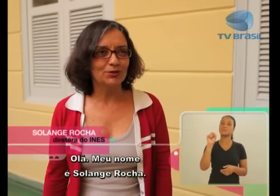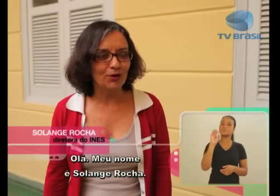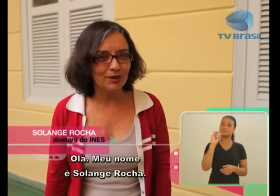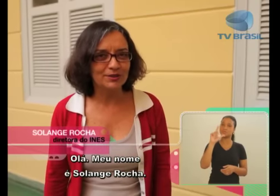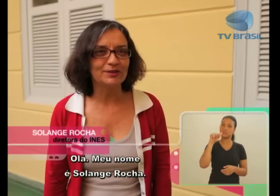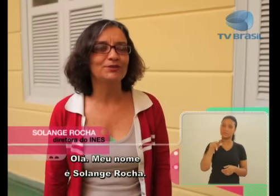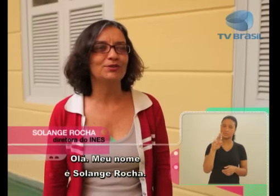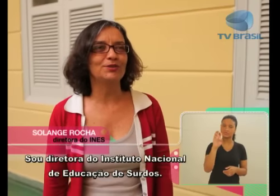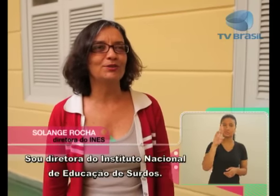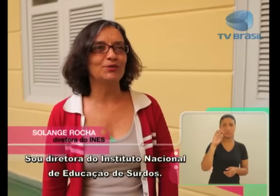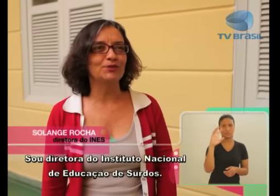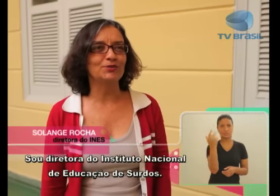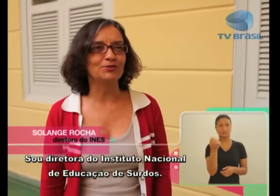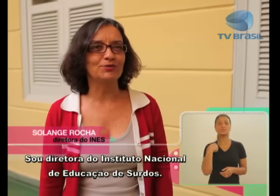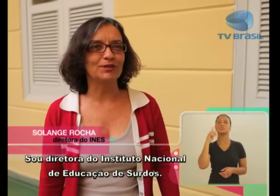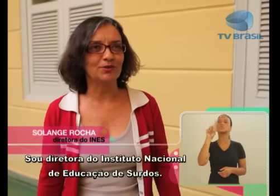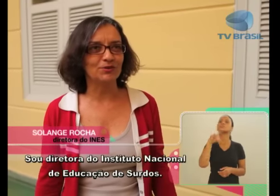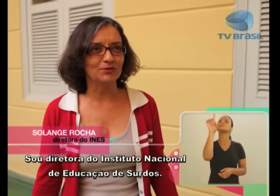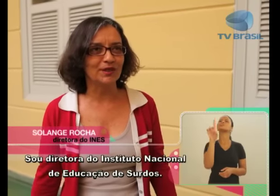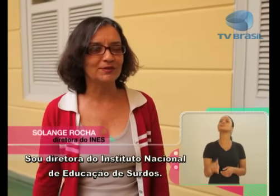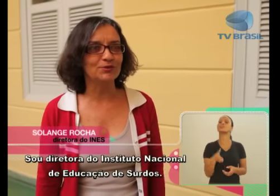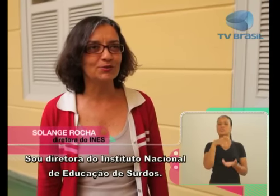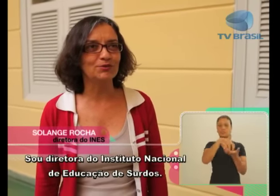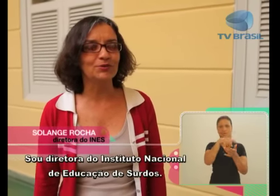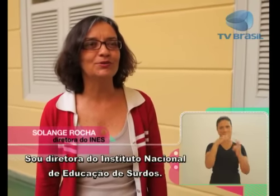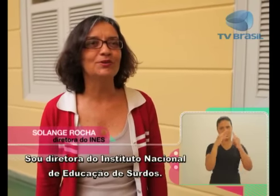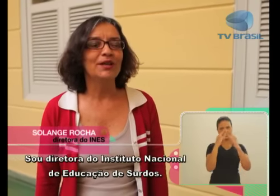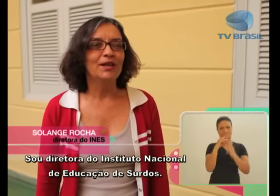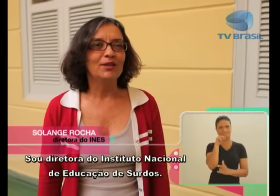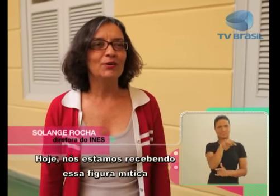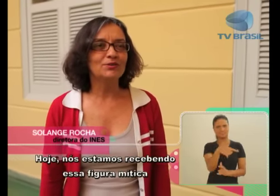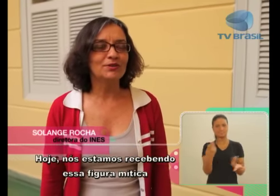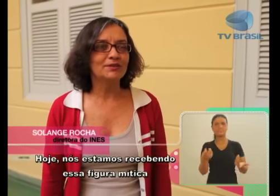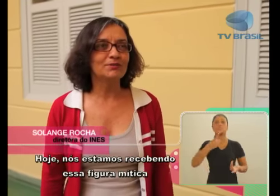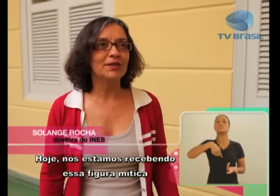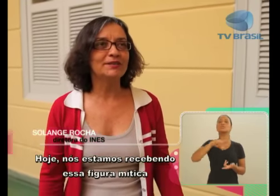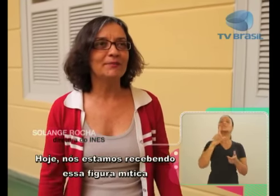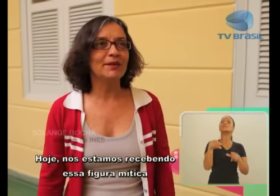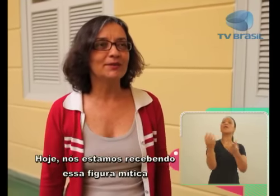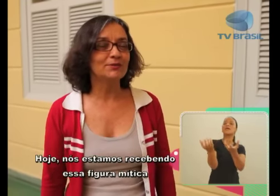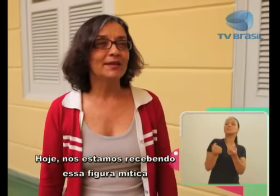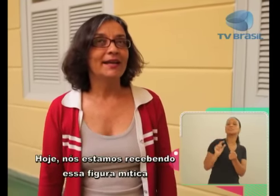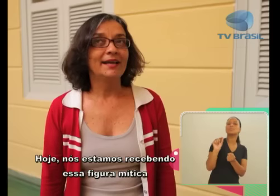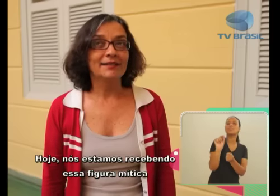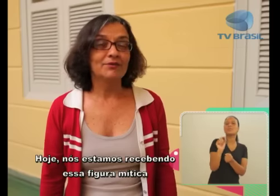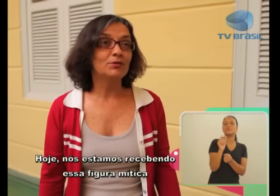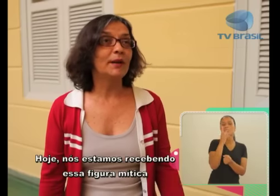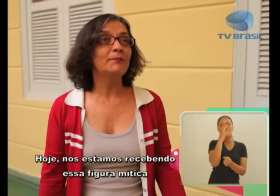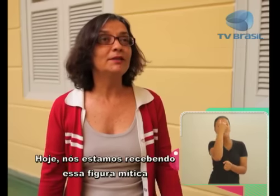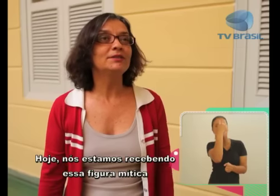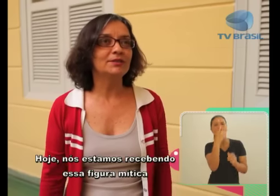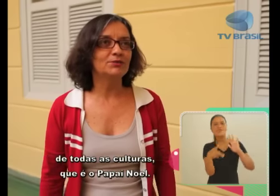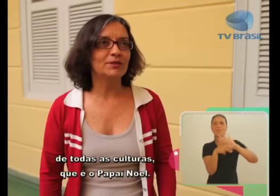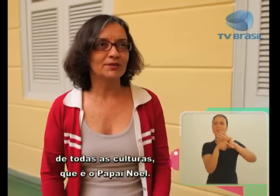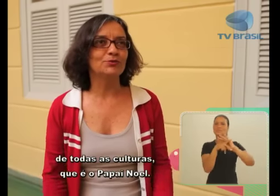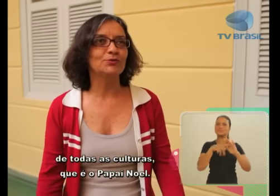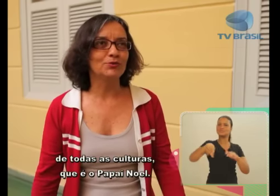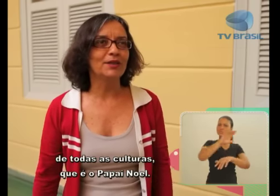Rocha, sou diretora do Instituto Nacional de Educação de Surdos e hoje nós estamos recebendo essa figura mítica de todas as culturas,